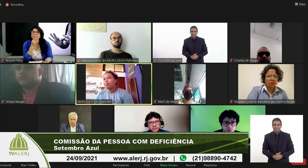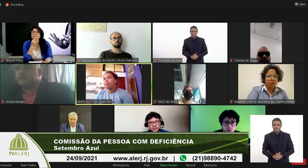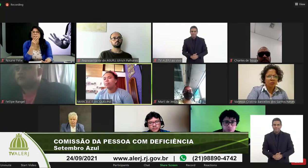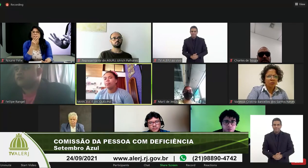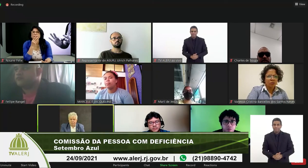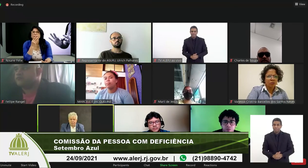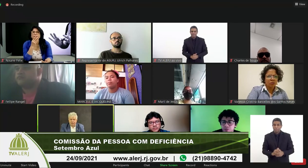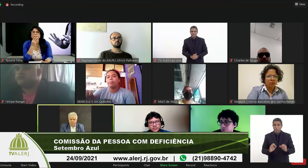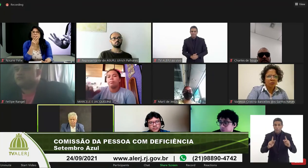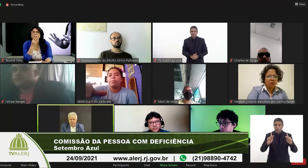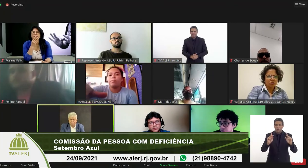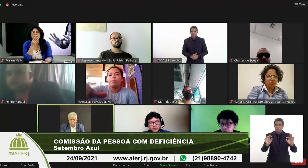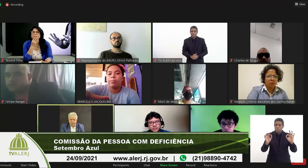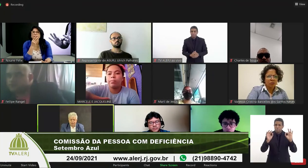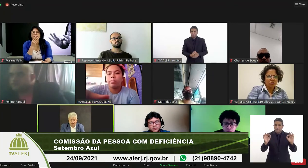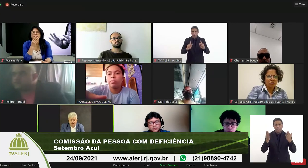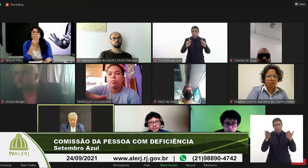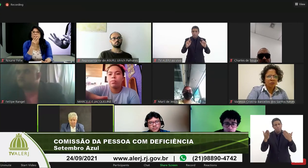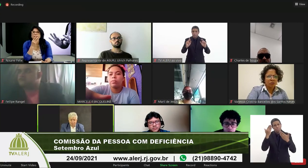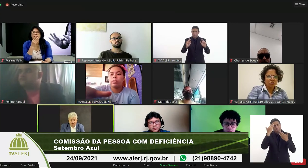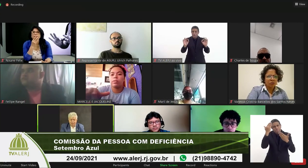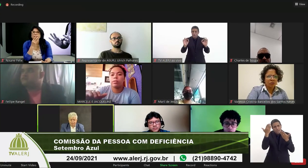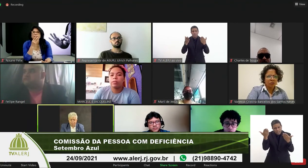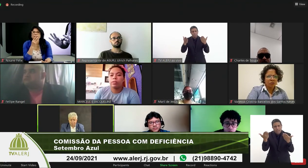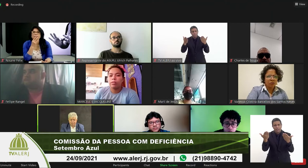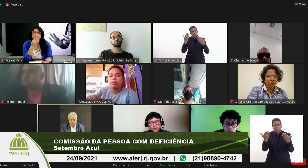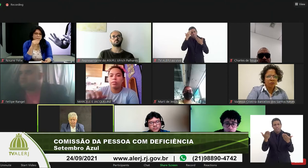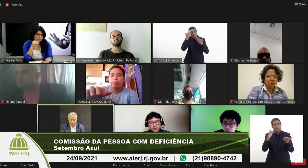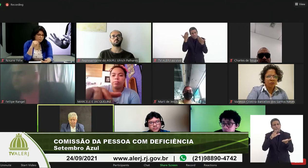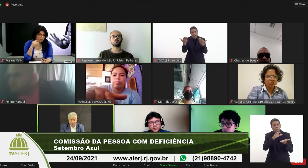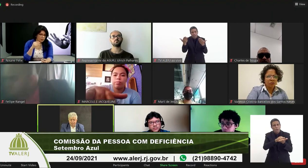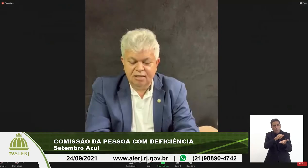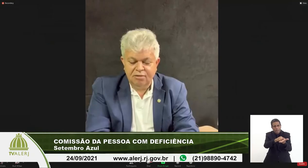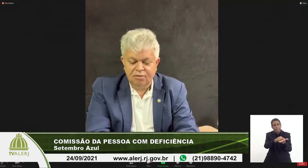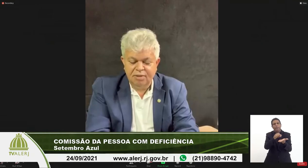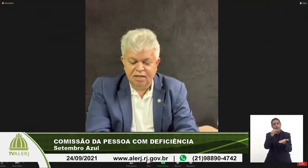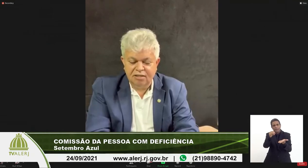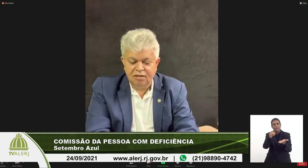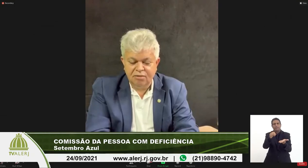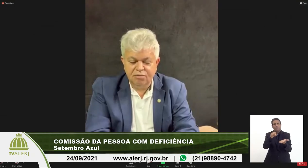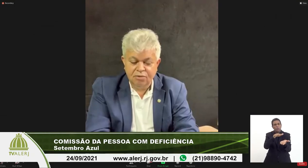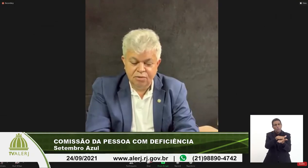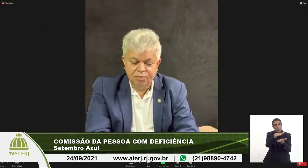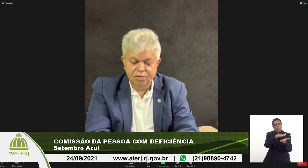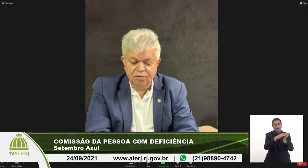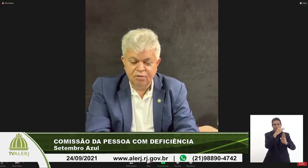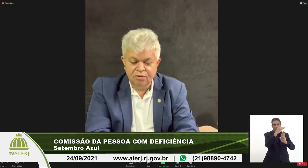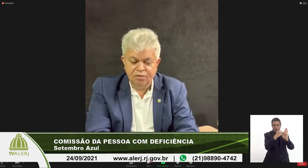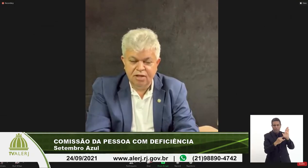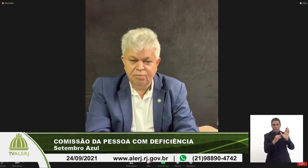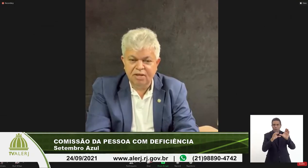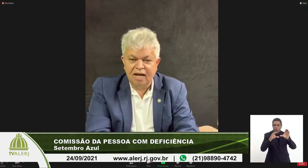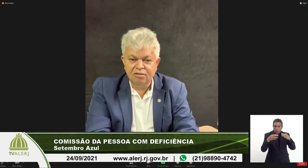ok perfeito a gente vai dar publicidade nessa documentação no grupo dos deputados